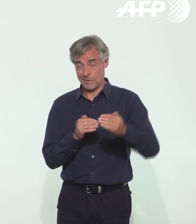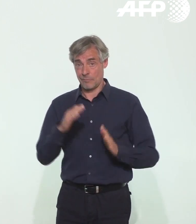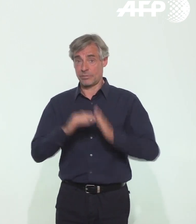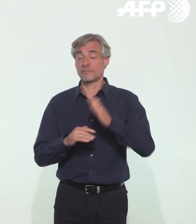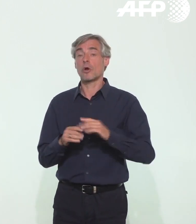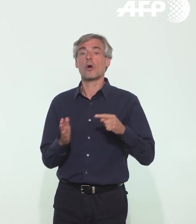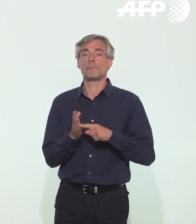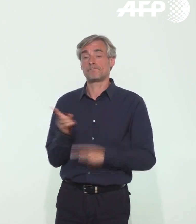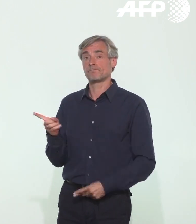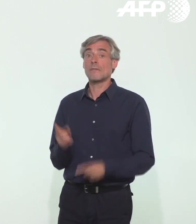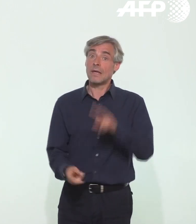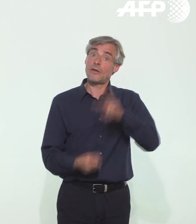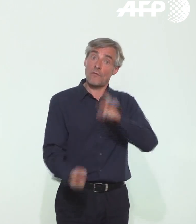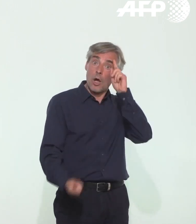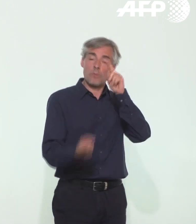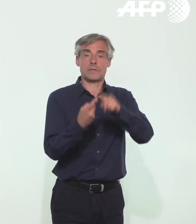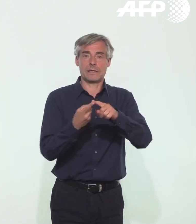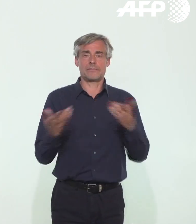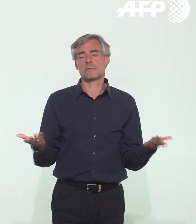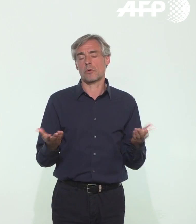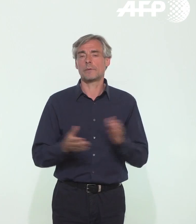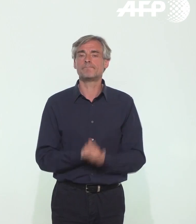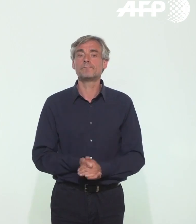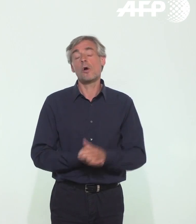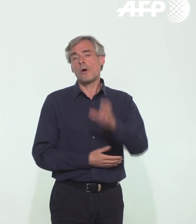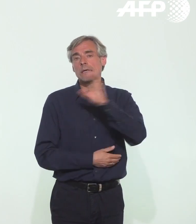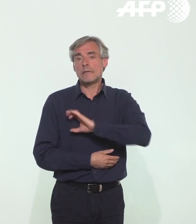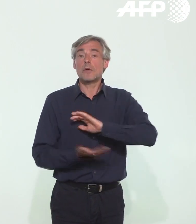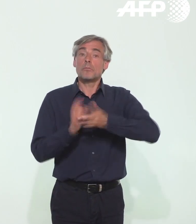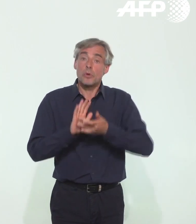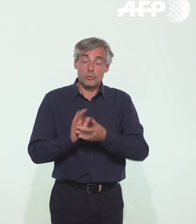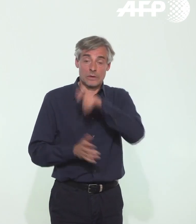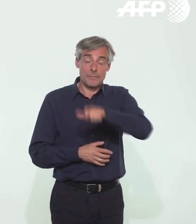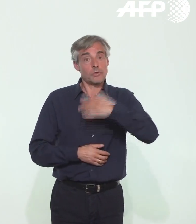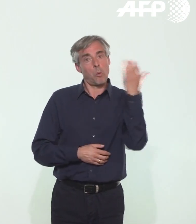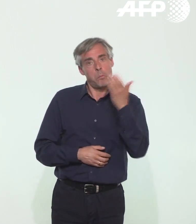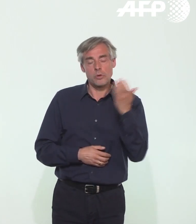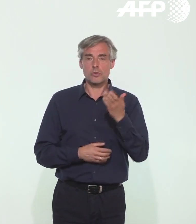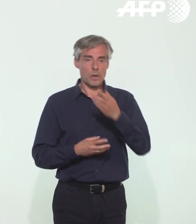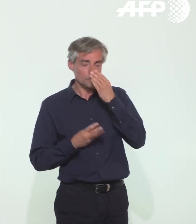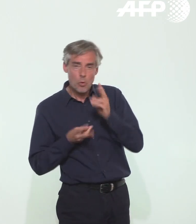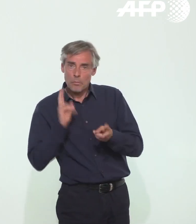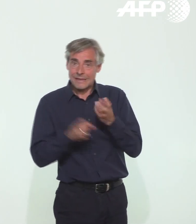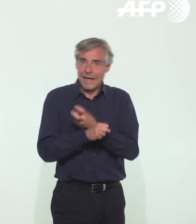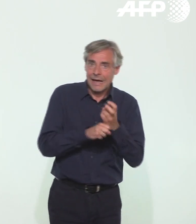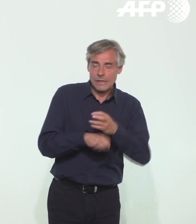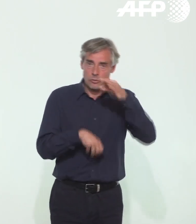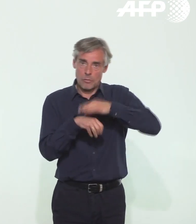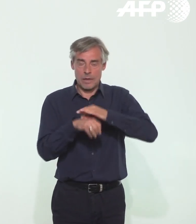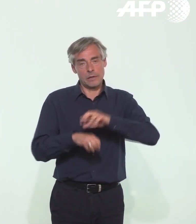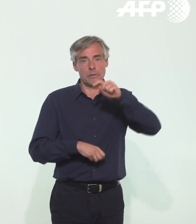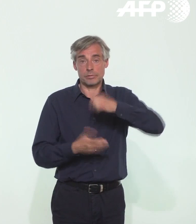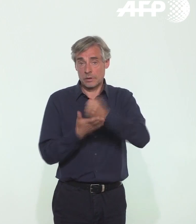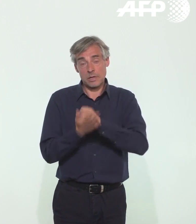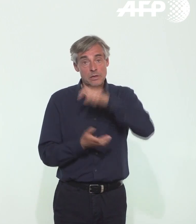'est celui que je viens de vous expliquer ce soir, c'est que nous fassions des tests pour toutes les personnes qui sont symptomatiques, pour toutes les personnes qui en ont besoin, les cas compacts en